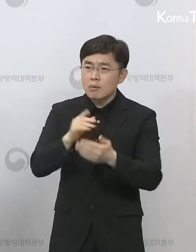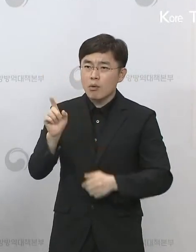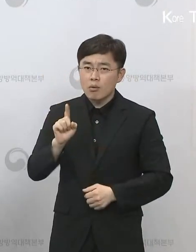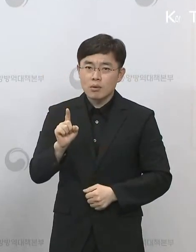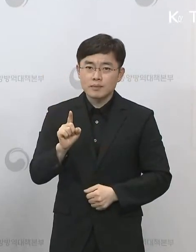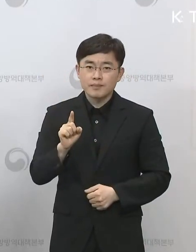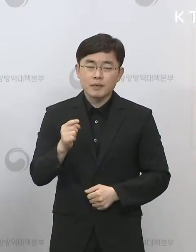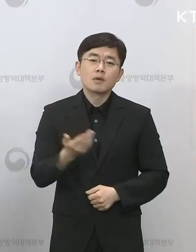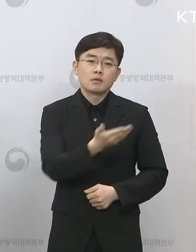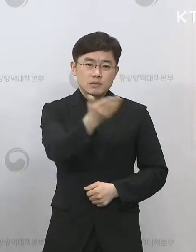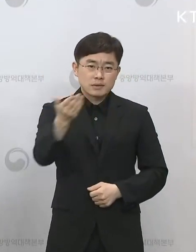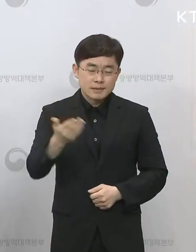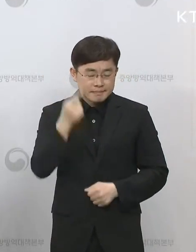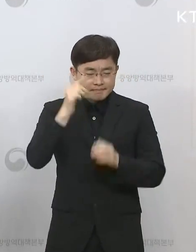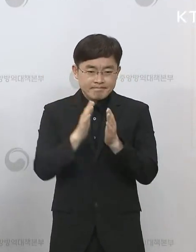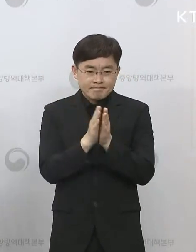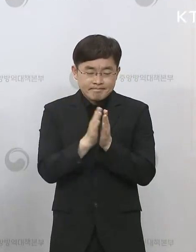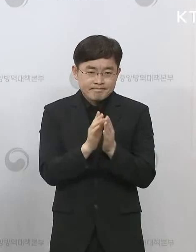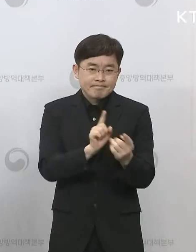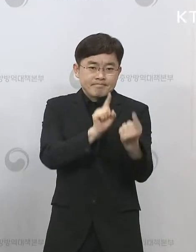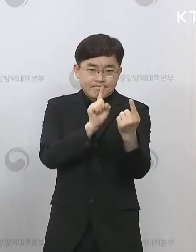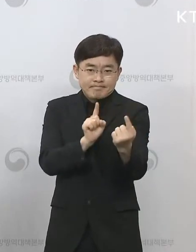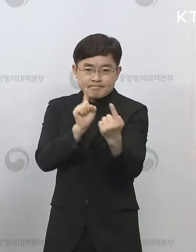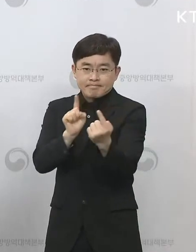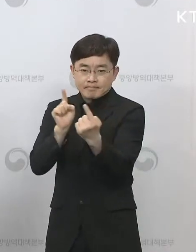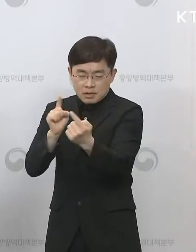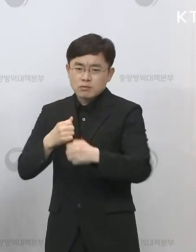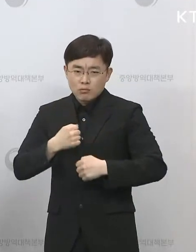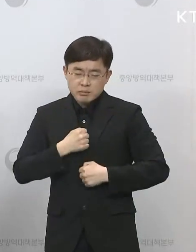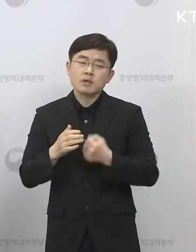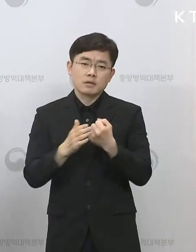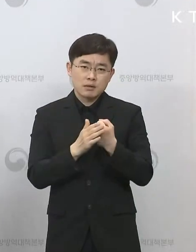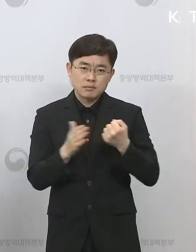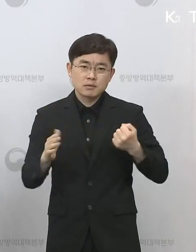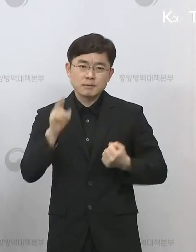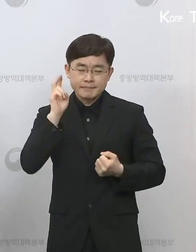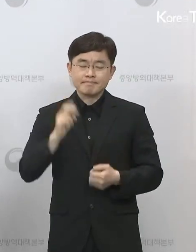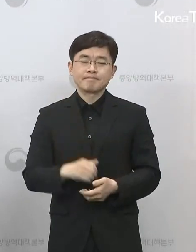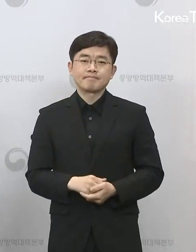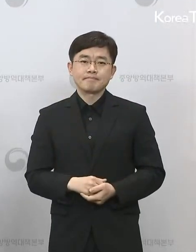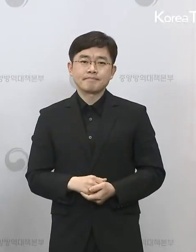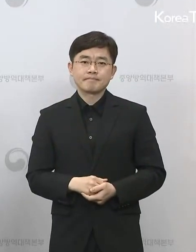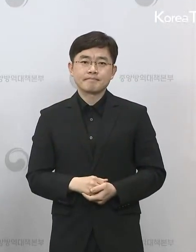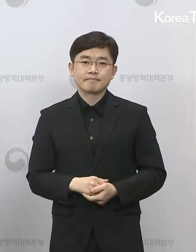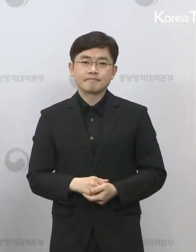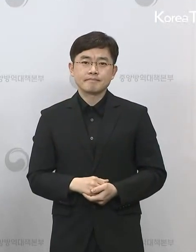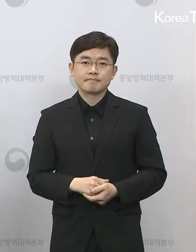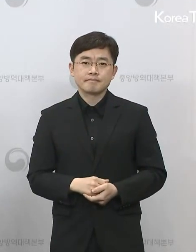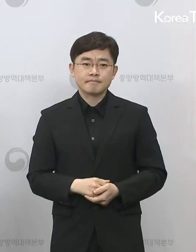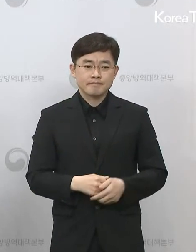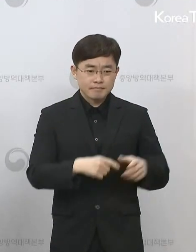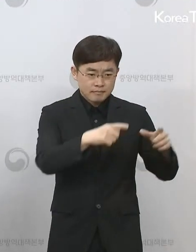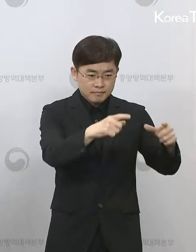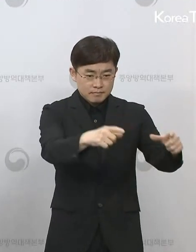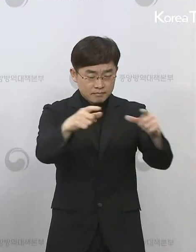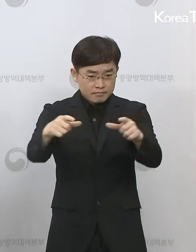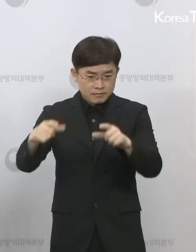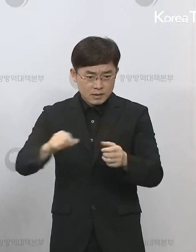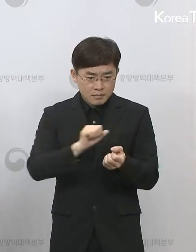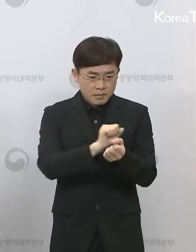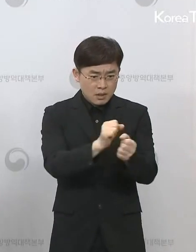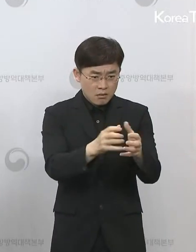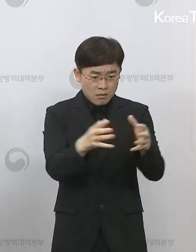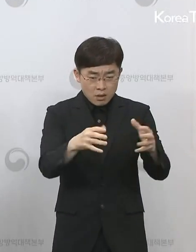실천이었다라고 판단합니다. 지역사회 전체 위험도와 감염 규모를 줄이기